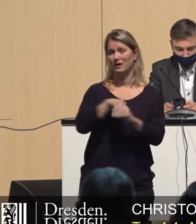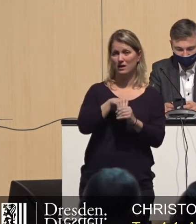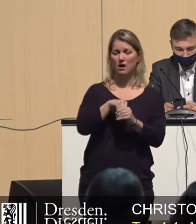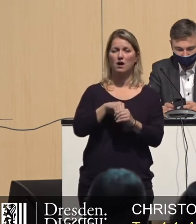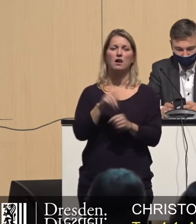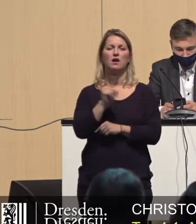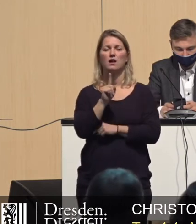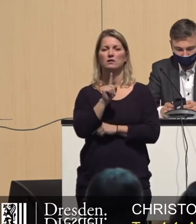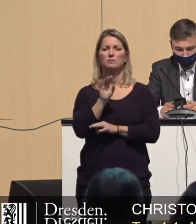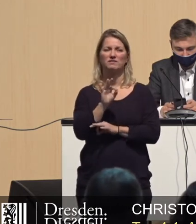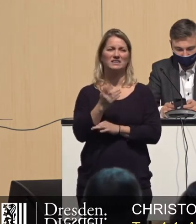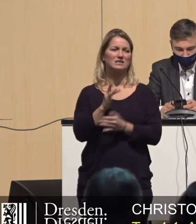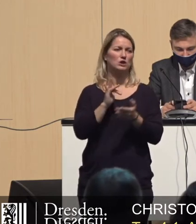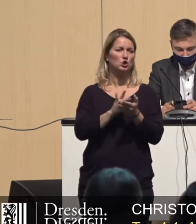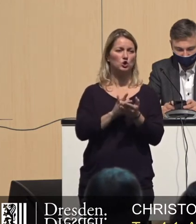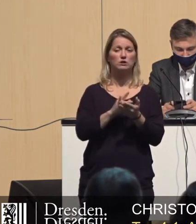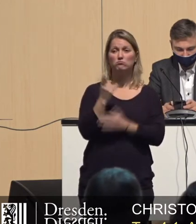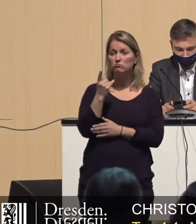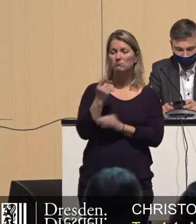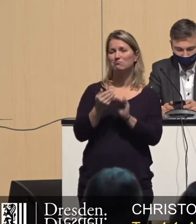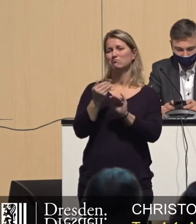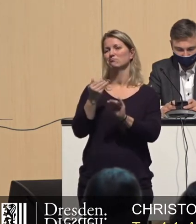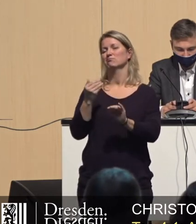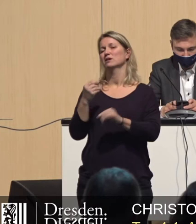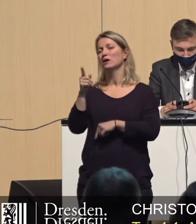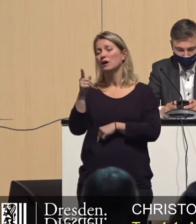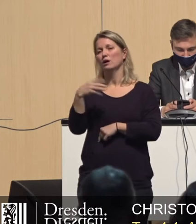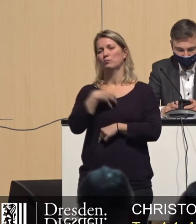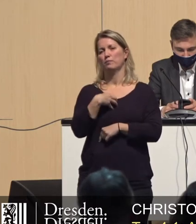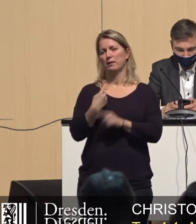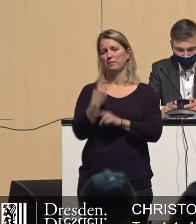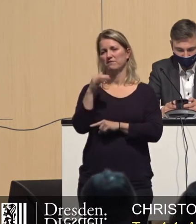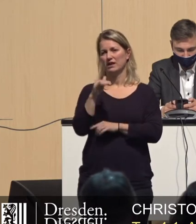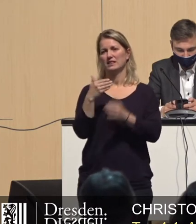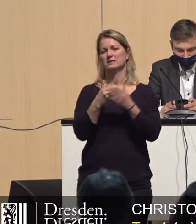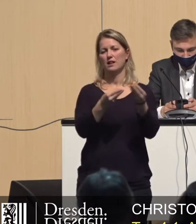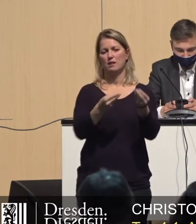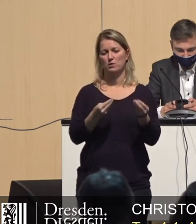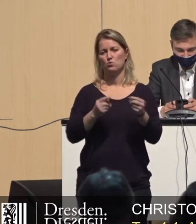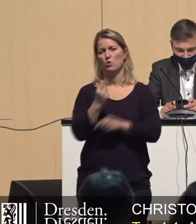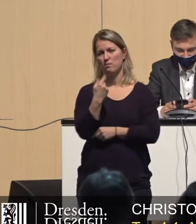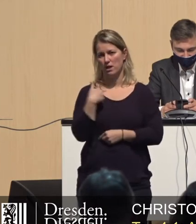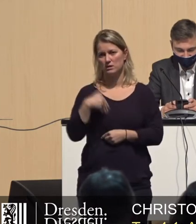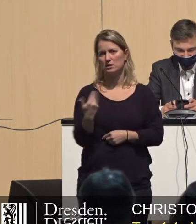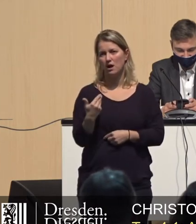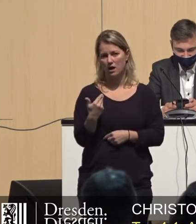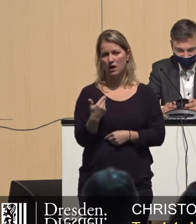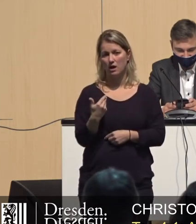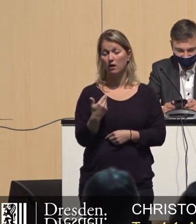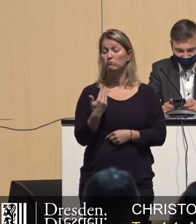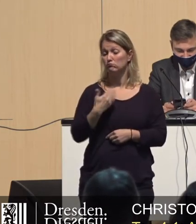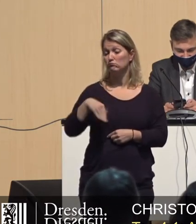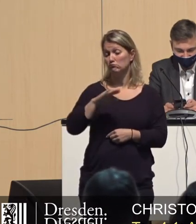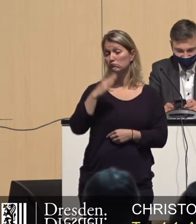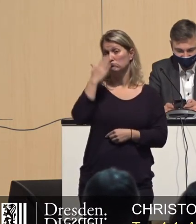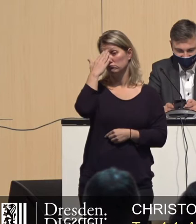von Problemen bei der Form nochmal vorliegend. Wir sind uns bewusst, dass